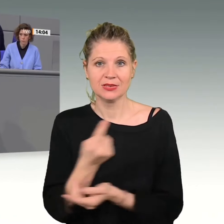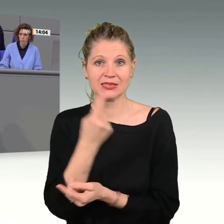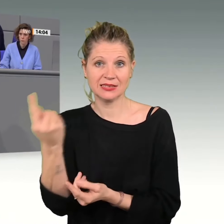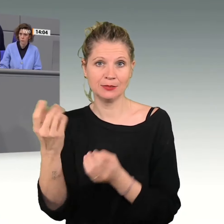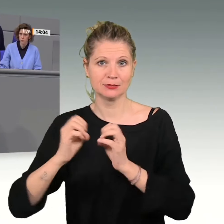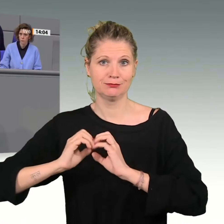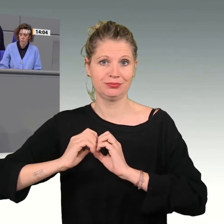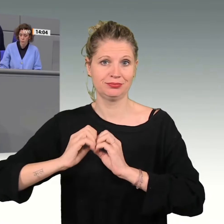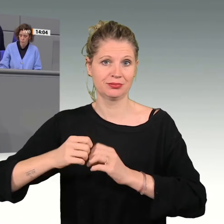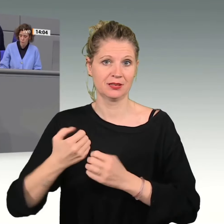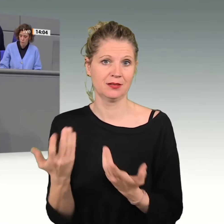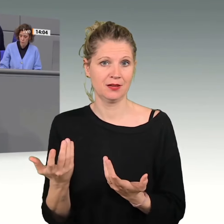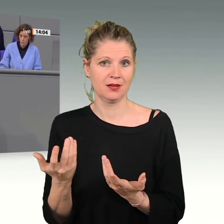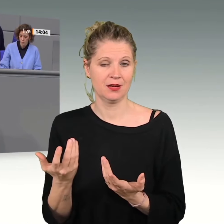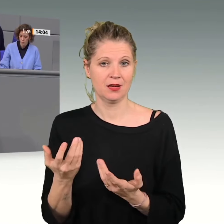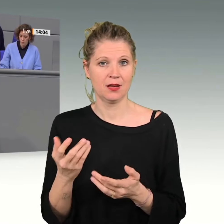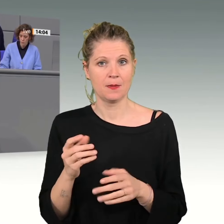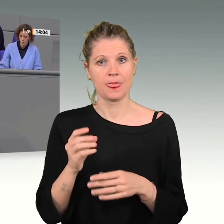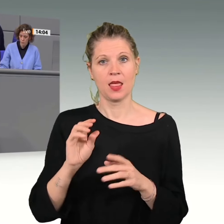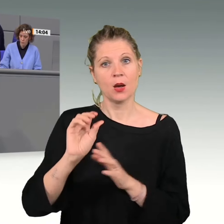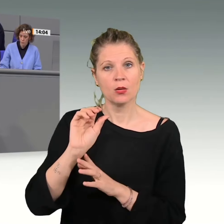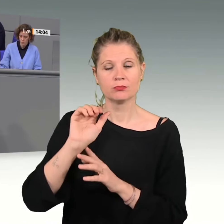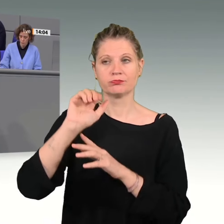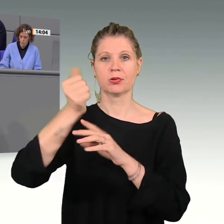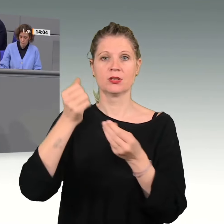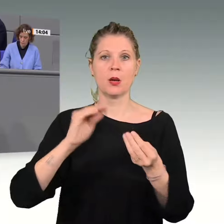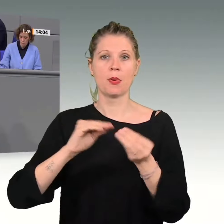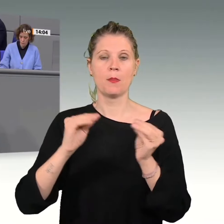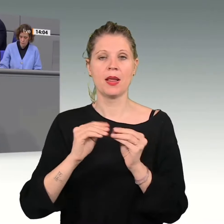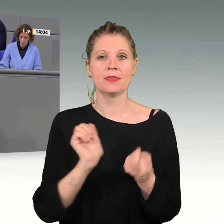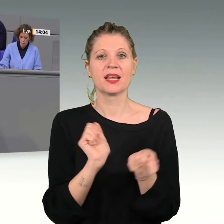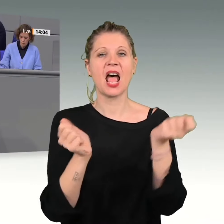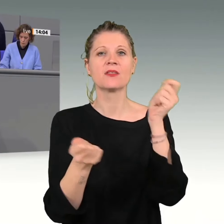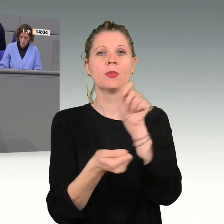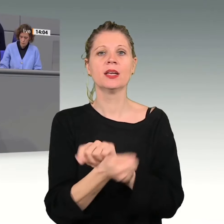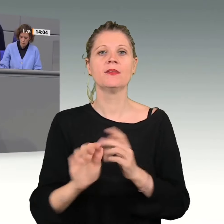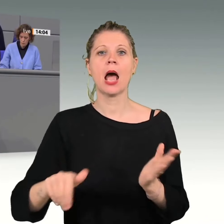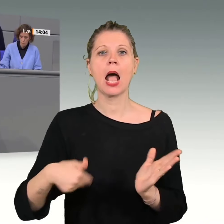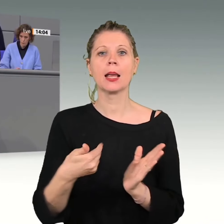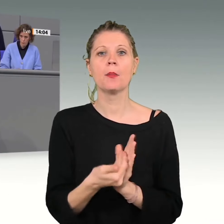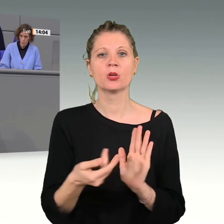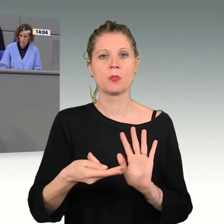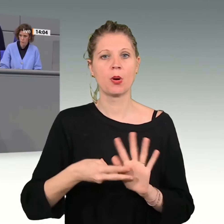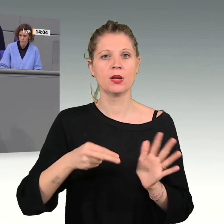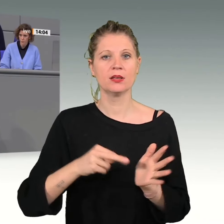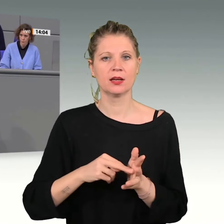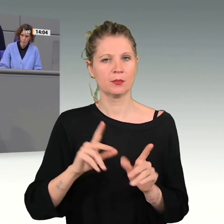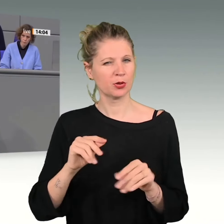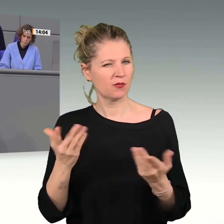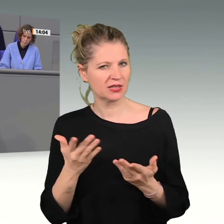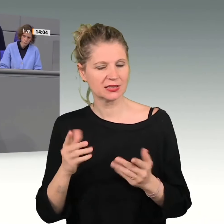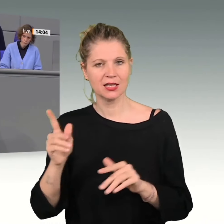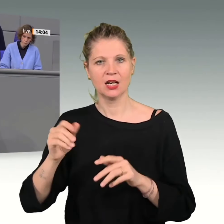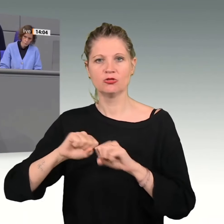größte Problem heißt wohl transformative Angebotspolitik, die nichts anderes bedeutet als eine staatlich gelenkte